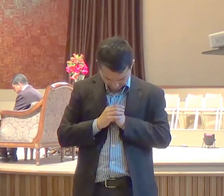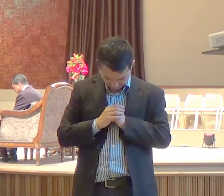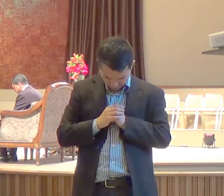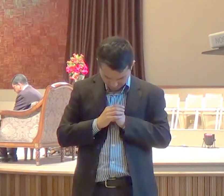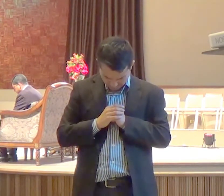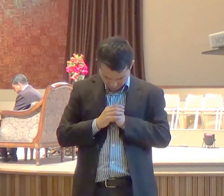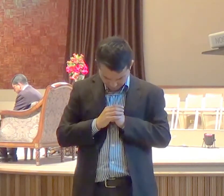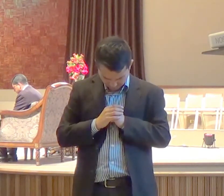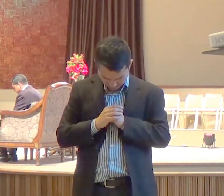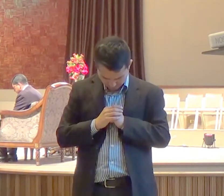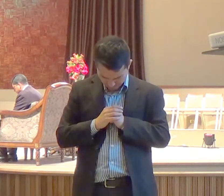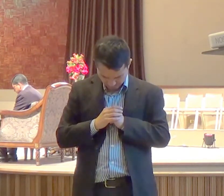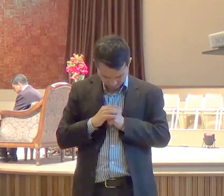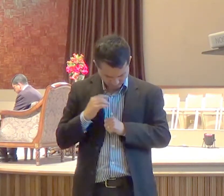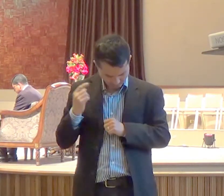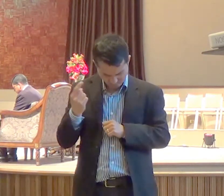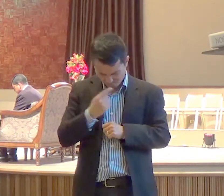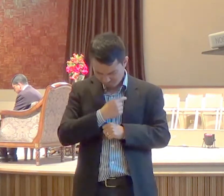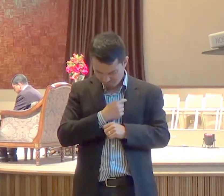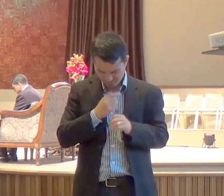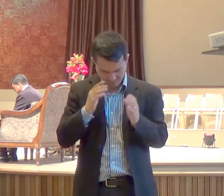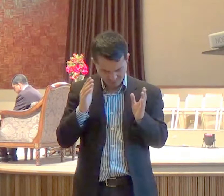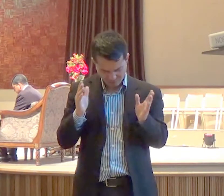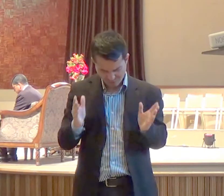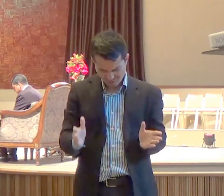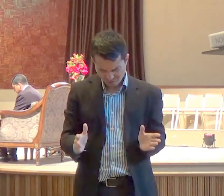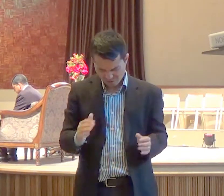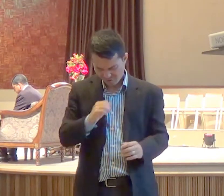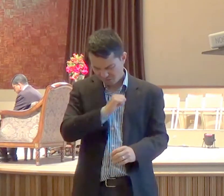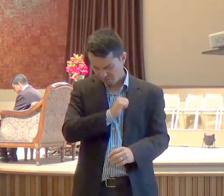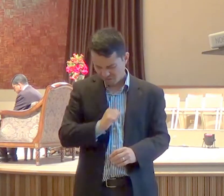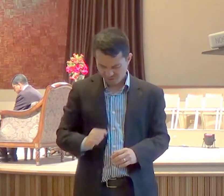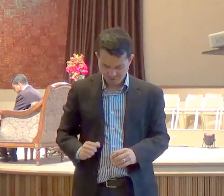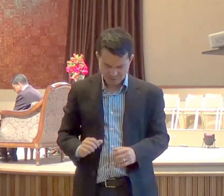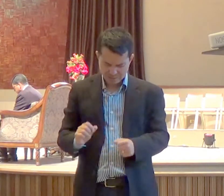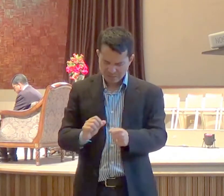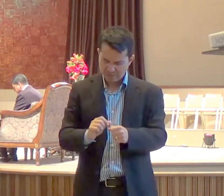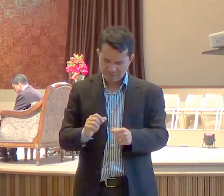quantas vezes Senhor, nós fazemos como Belsazar,